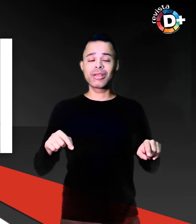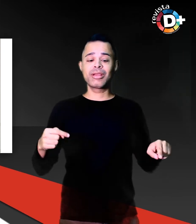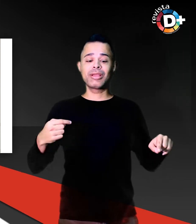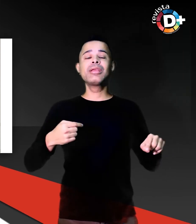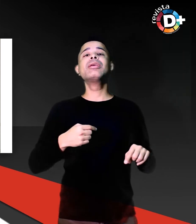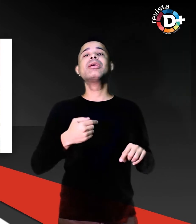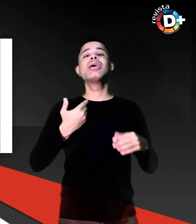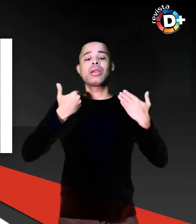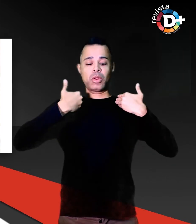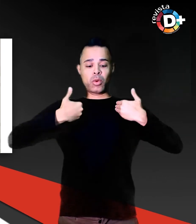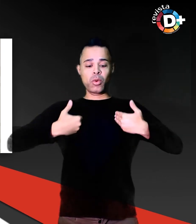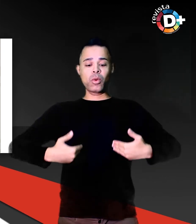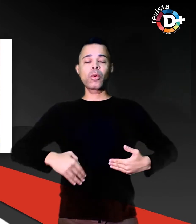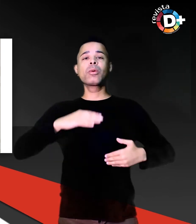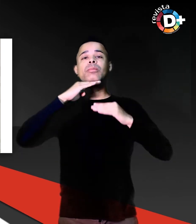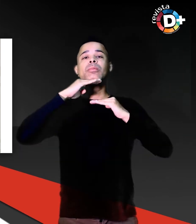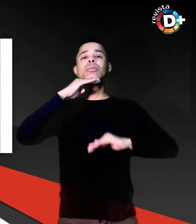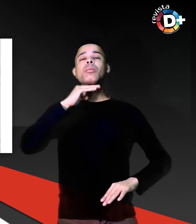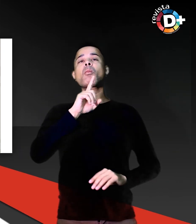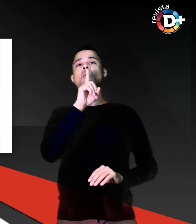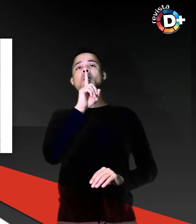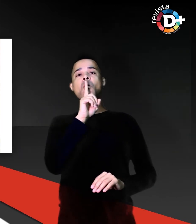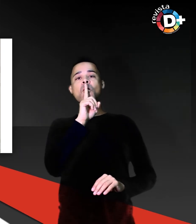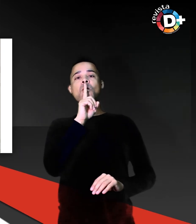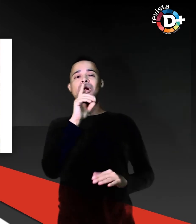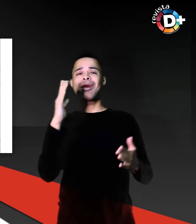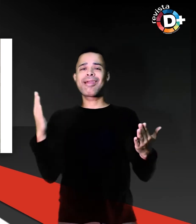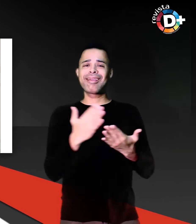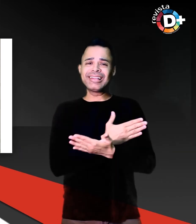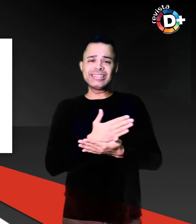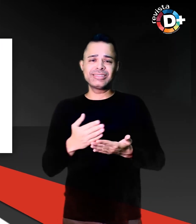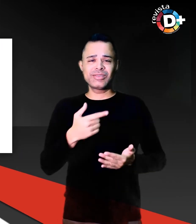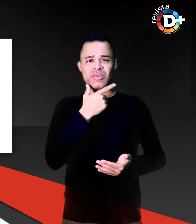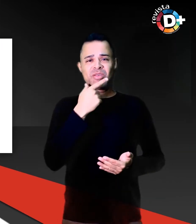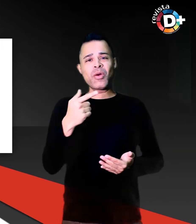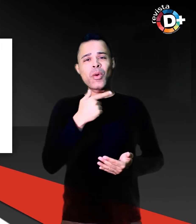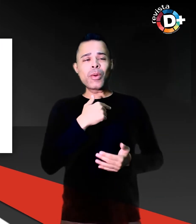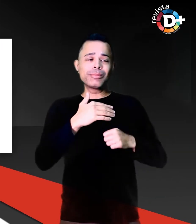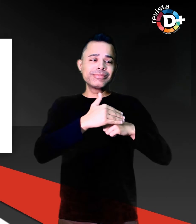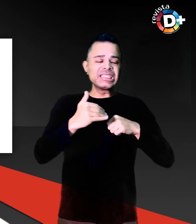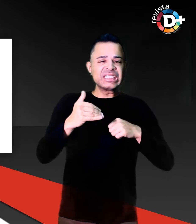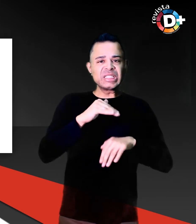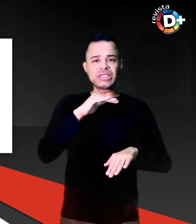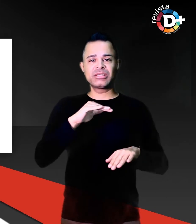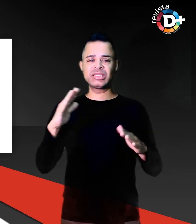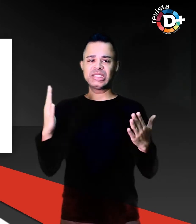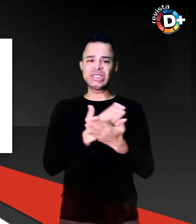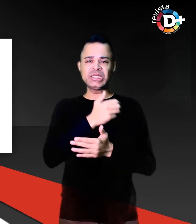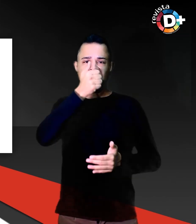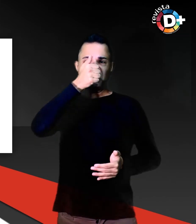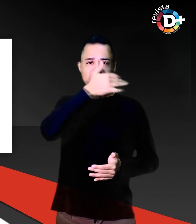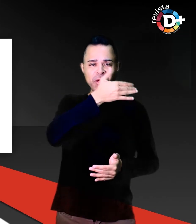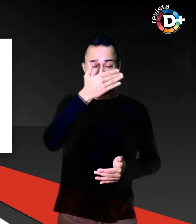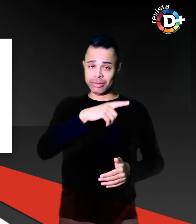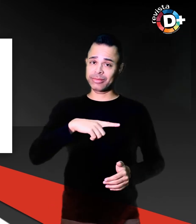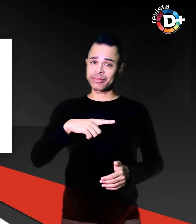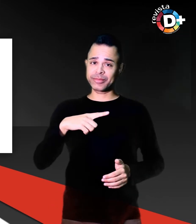de ternura e rispidez. Duas personalidades opostas que se cruzam em um caminho repleto de